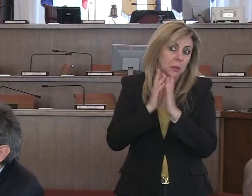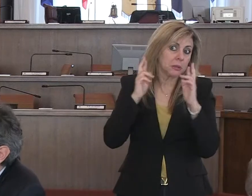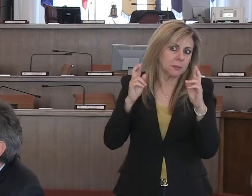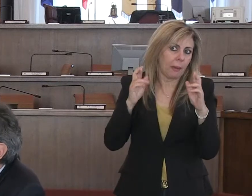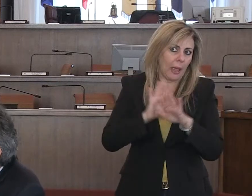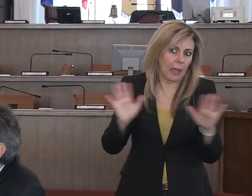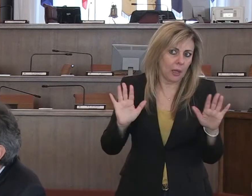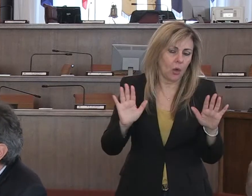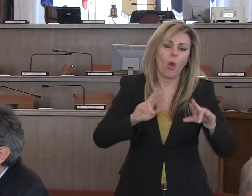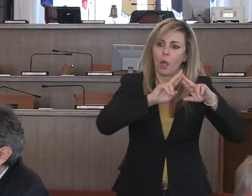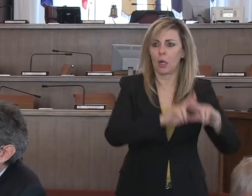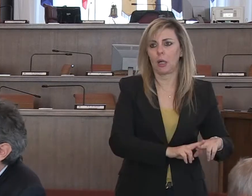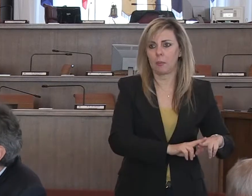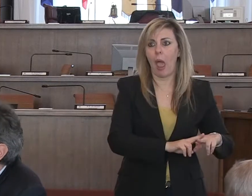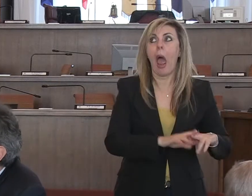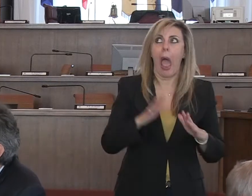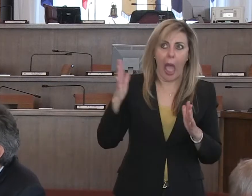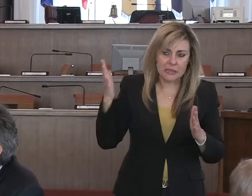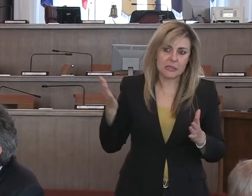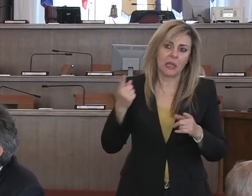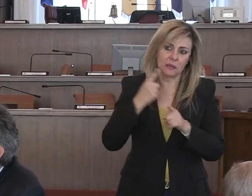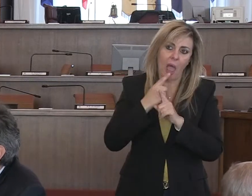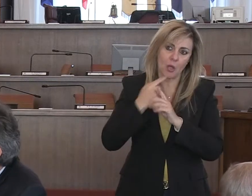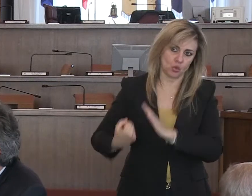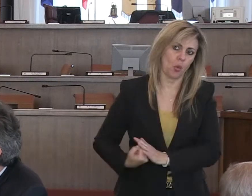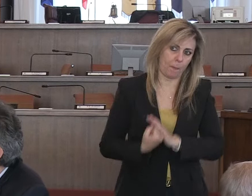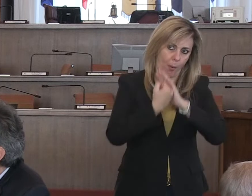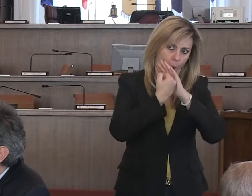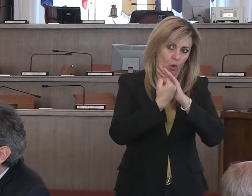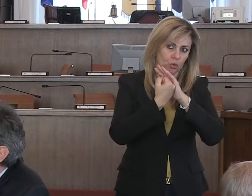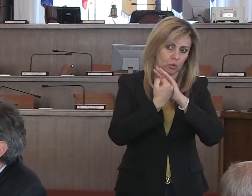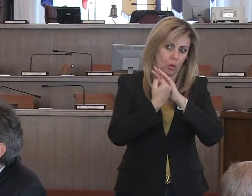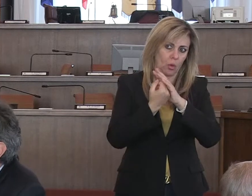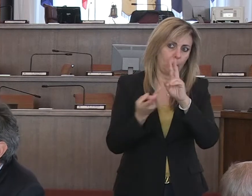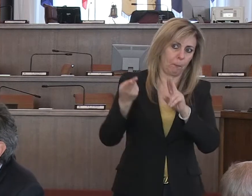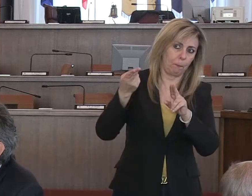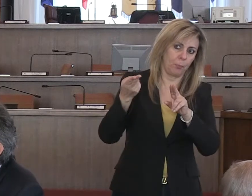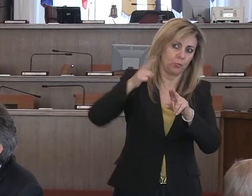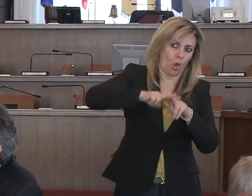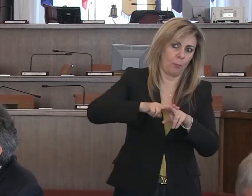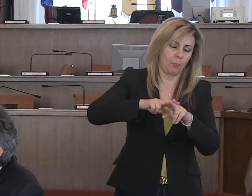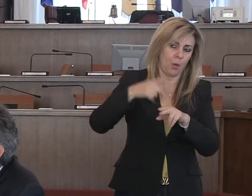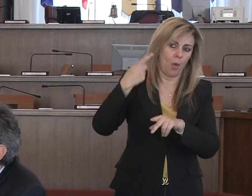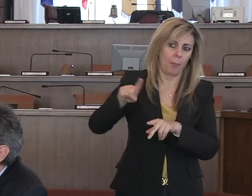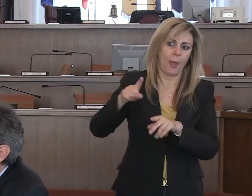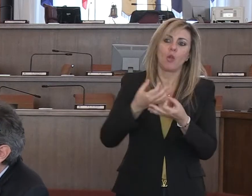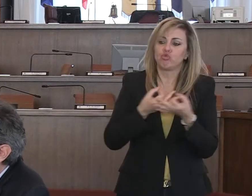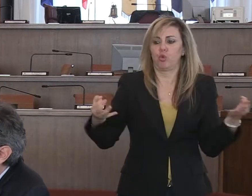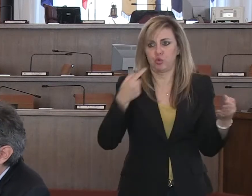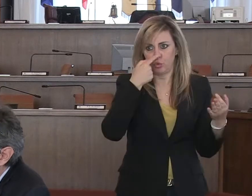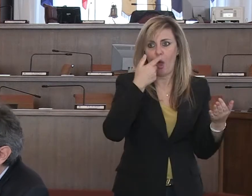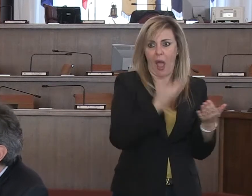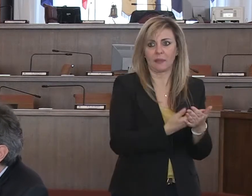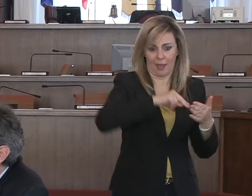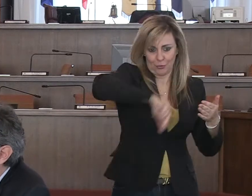anche, anzi una piena adesione, un riconoscimento della necessità e della correttezza di